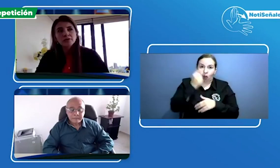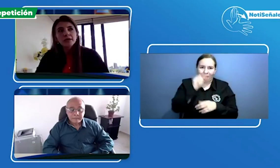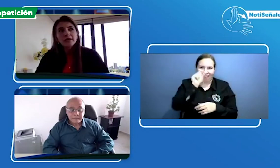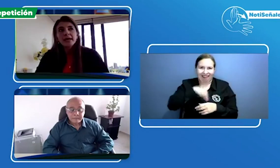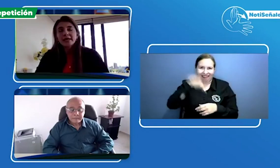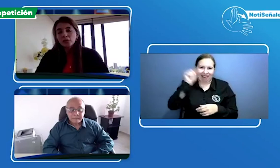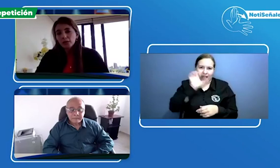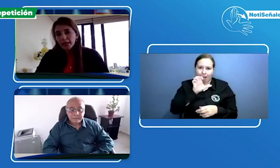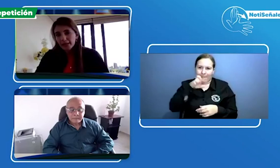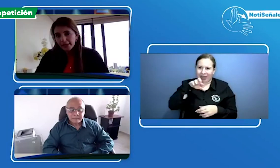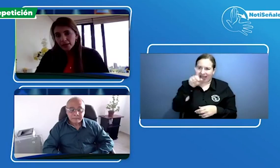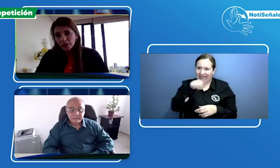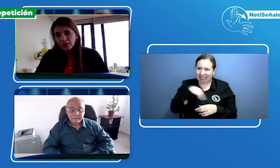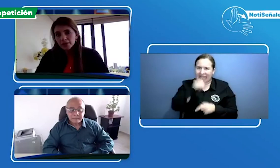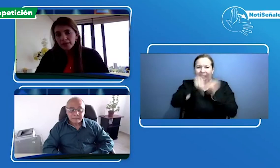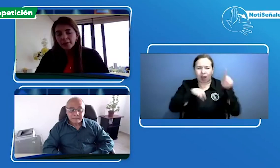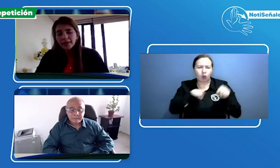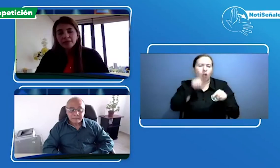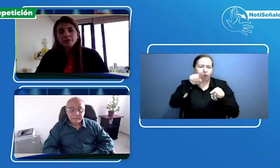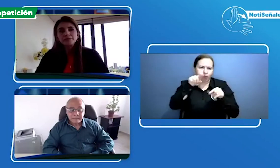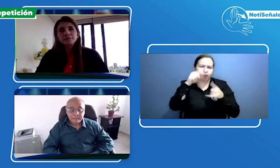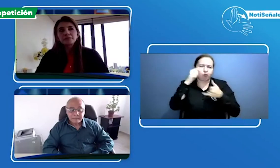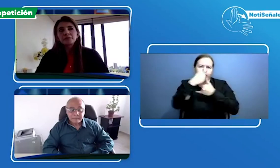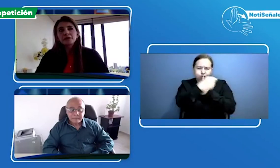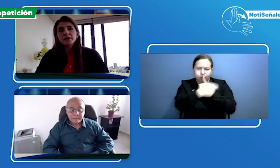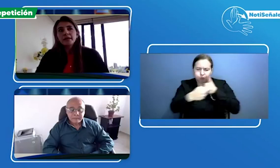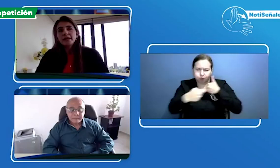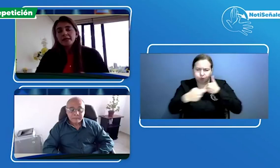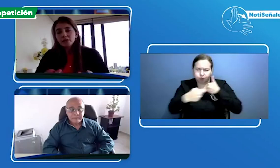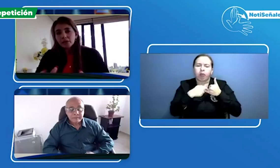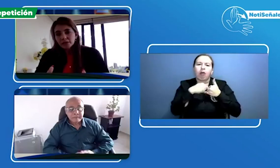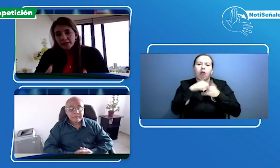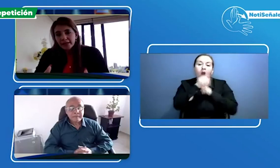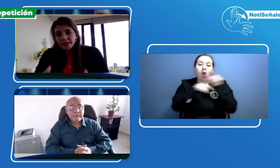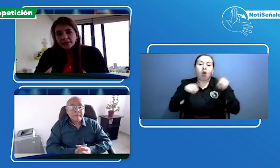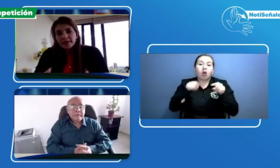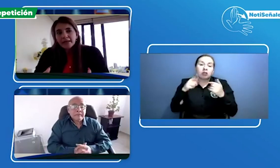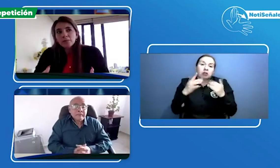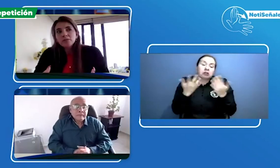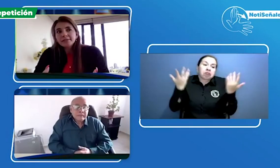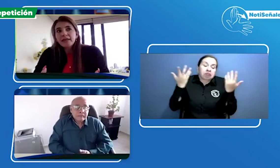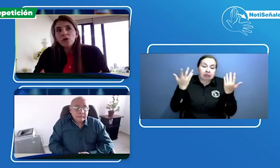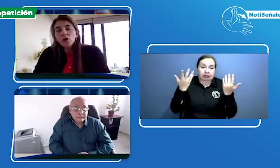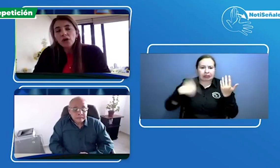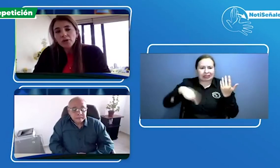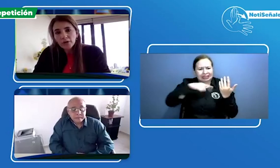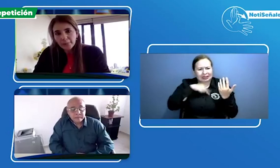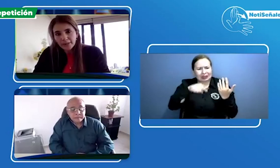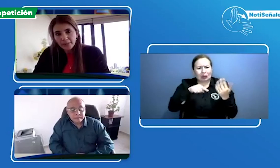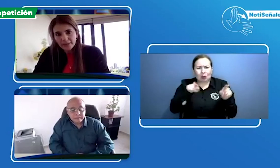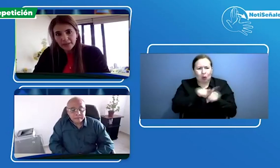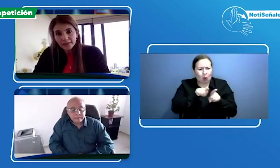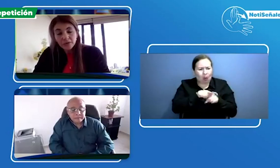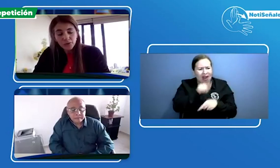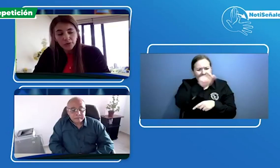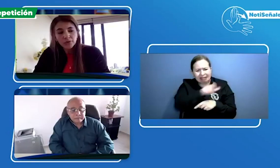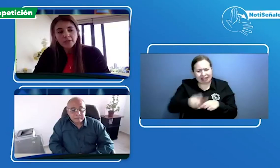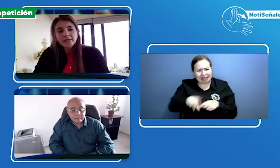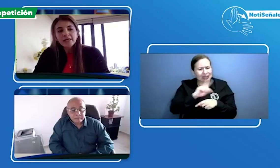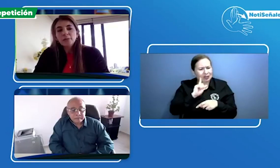en alguna de las regiones del país de todas maneras tenemos este dolor con el paciente sordo y